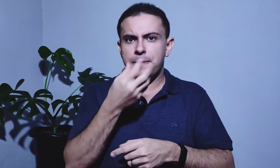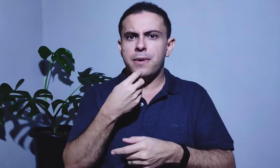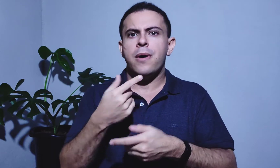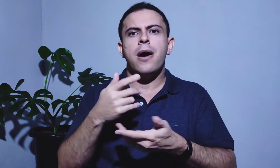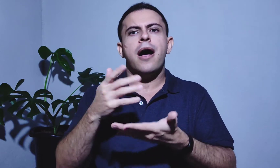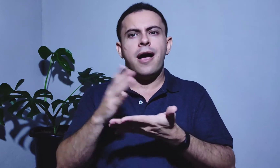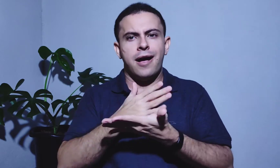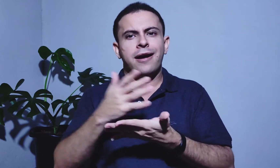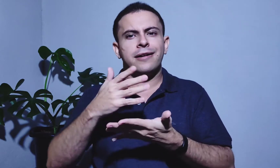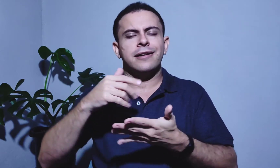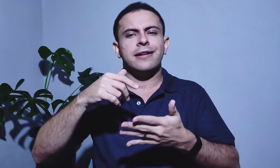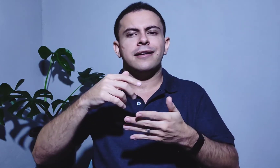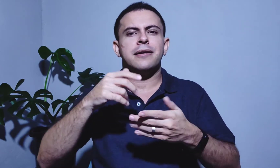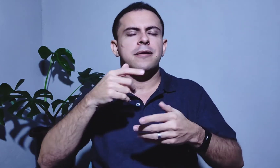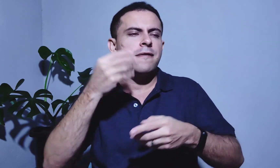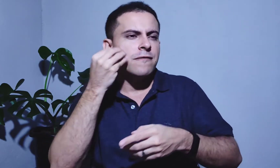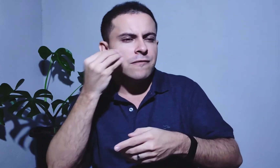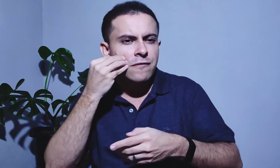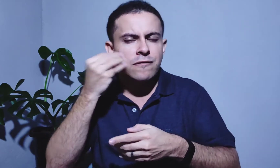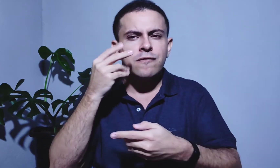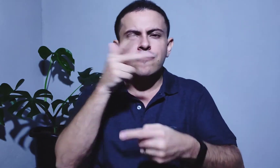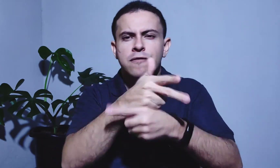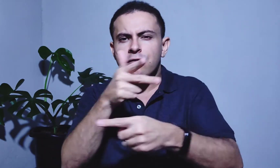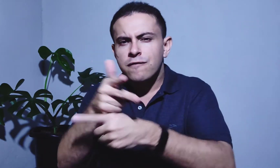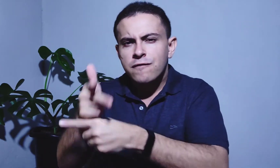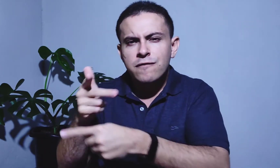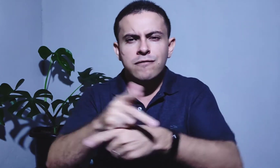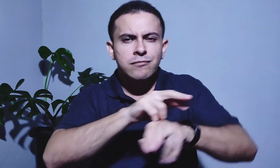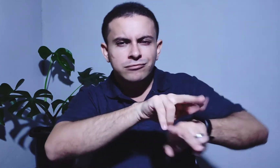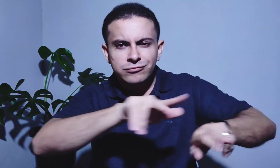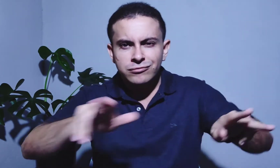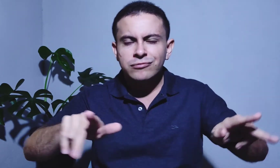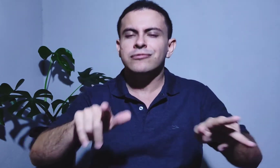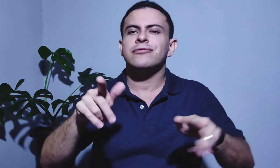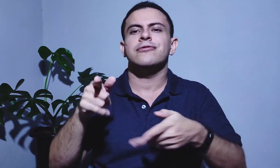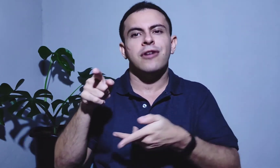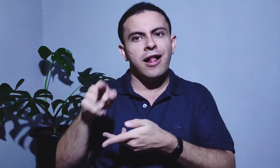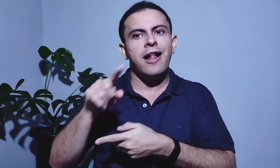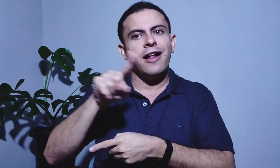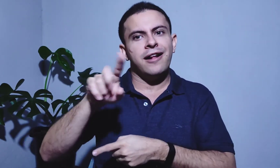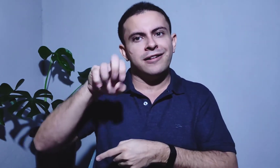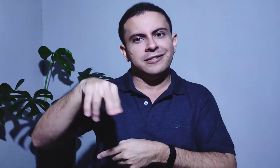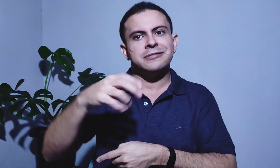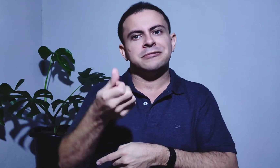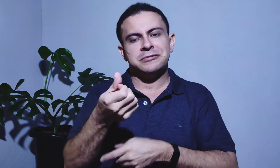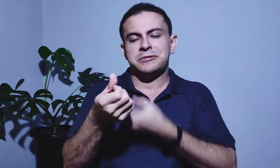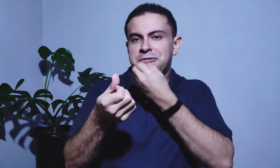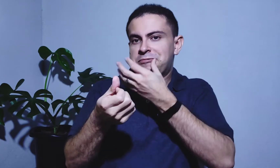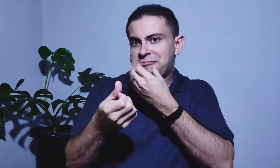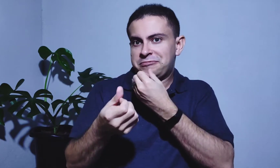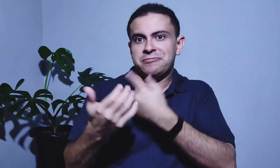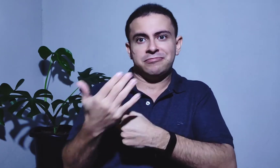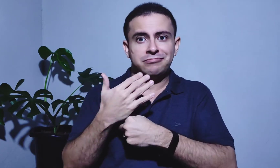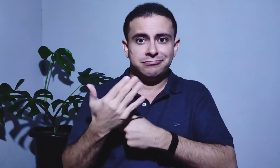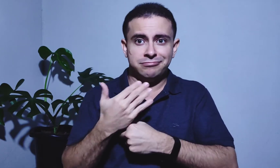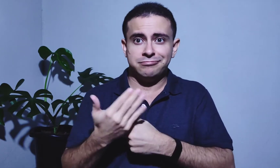eu pudesse fazer testes, vídeos, vários vídeos com ele. Então o Zenfone 6 passou um período aqui, foi muito bom.